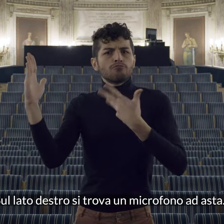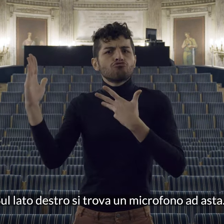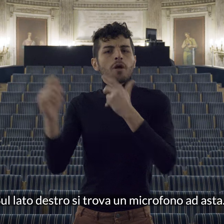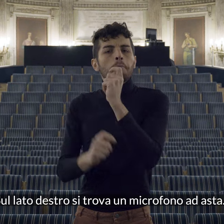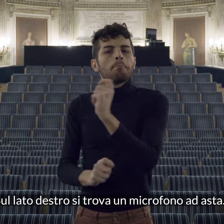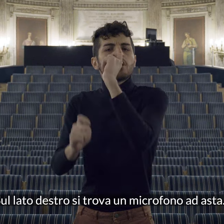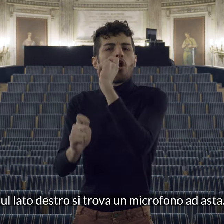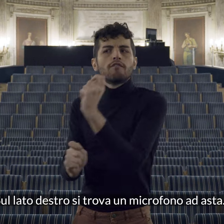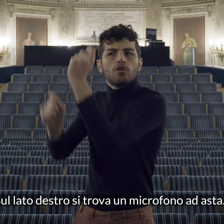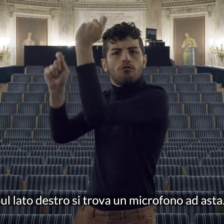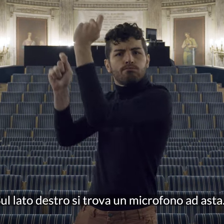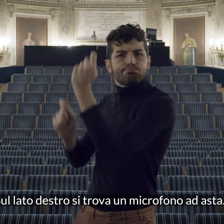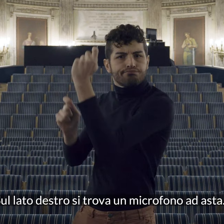trova un microfono ad asta